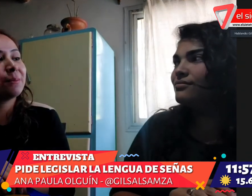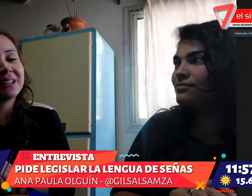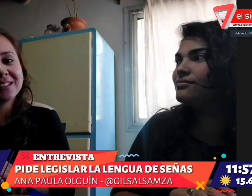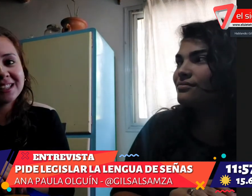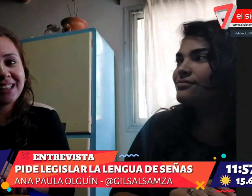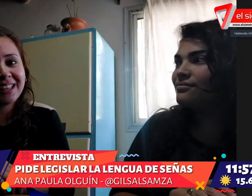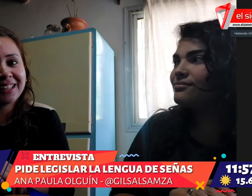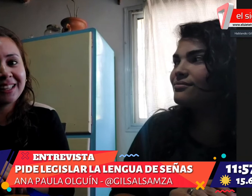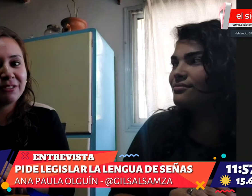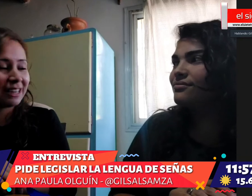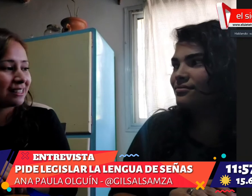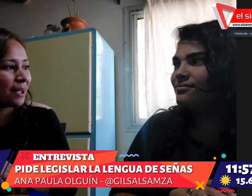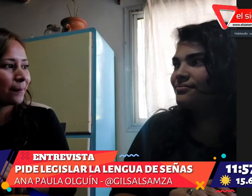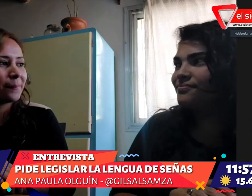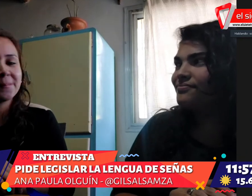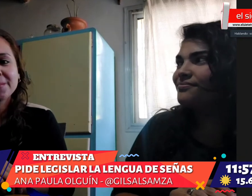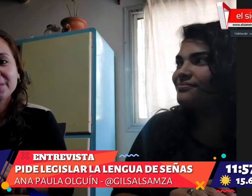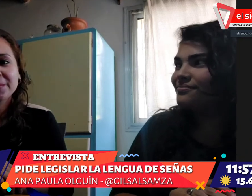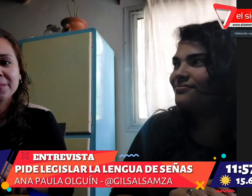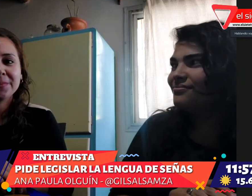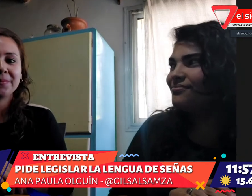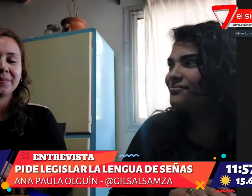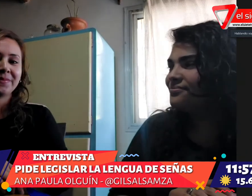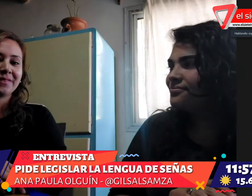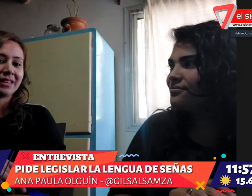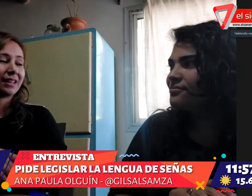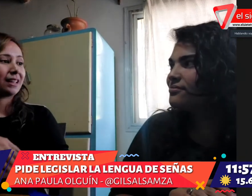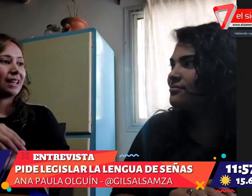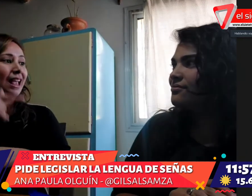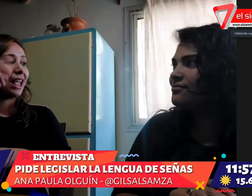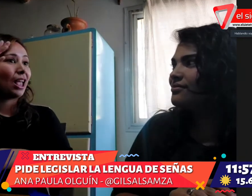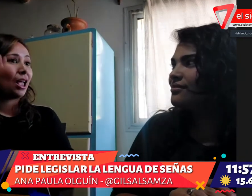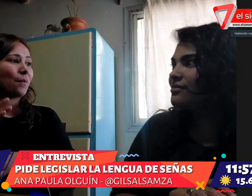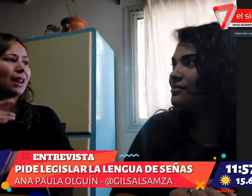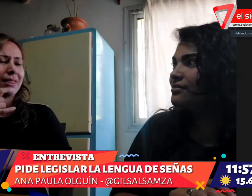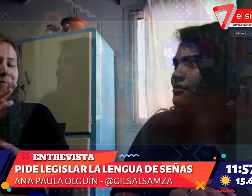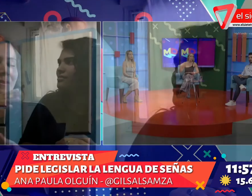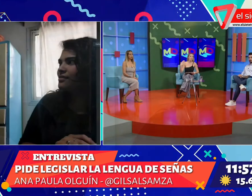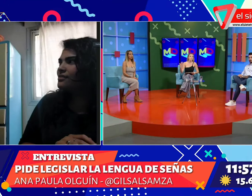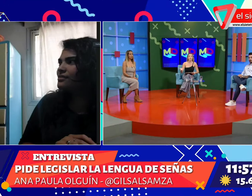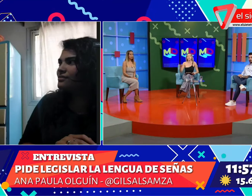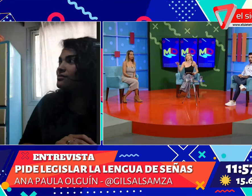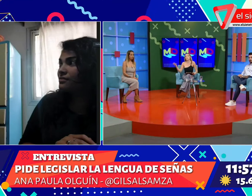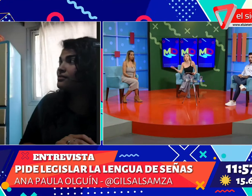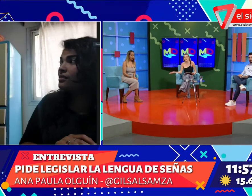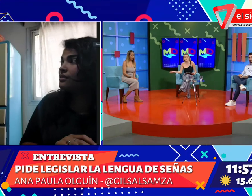conciencia de esta diferencia. Pati, yo te quería preguntar, allí en Gilsa uno puede tomar cursos, aprender. ¿Vos sos profe?